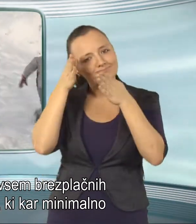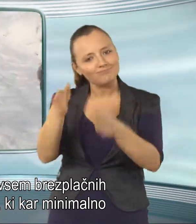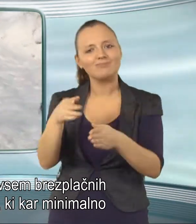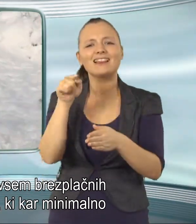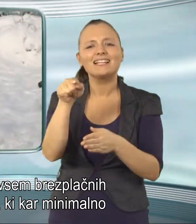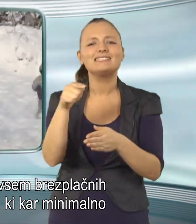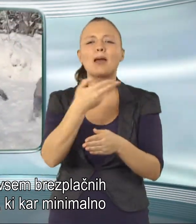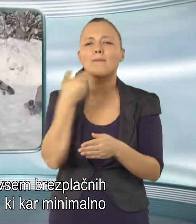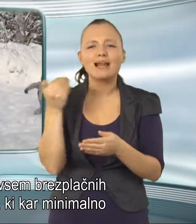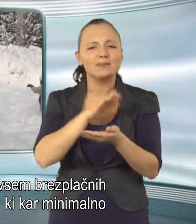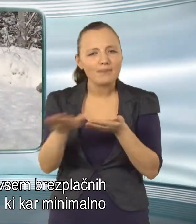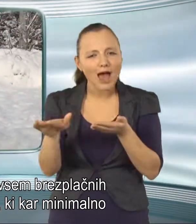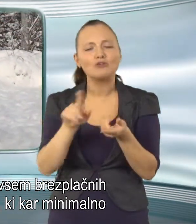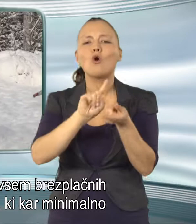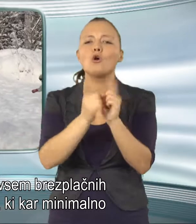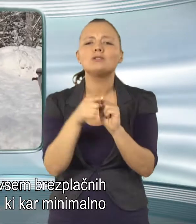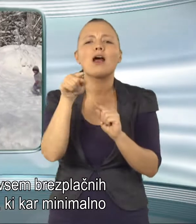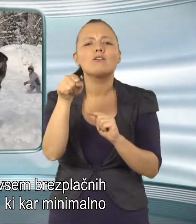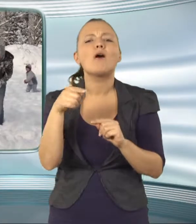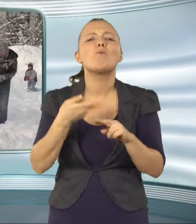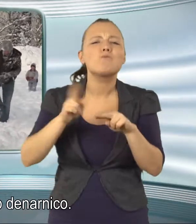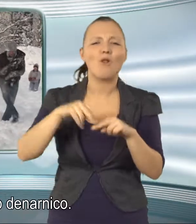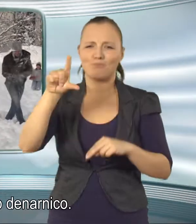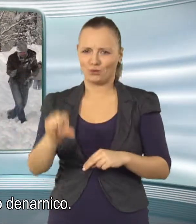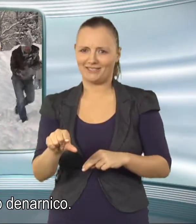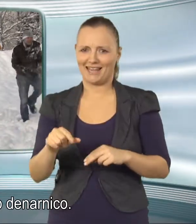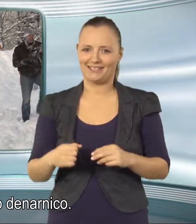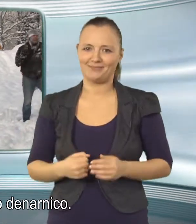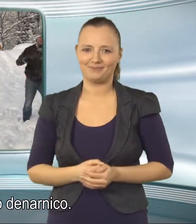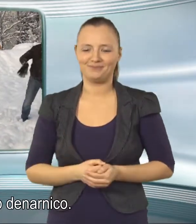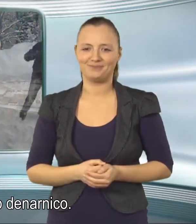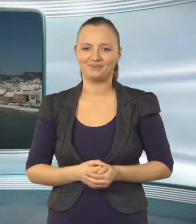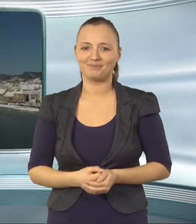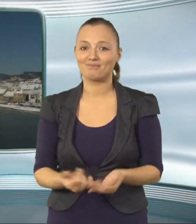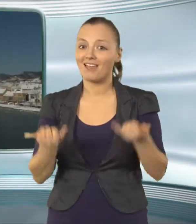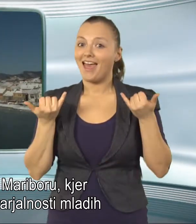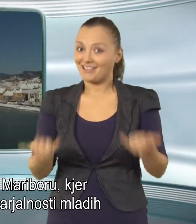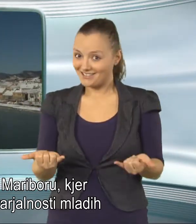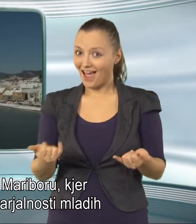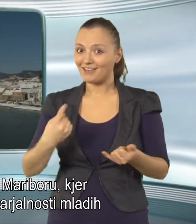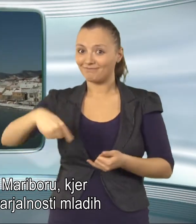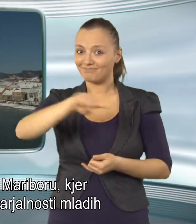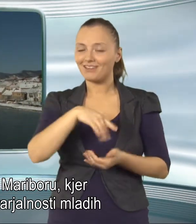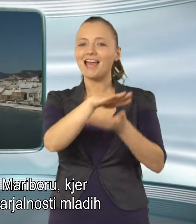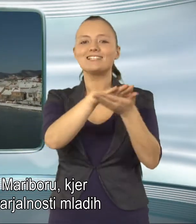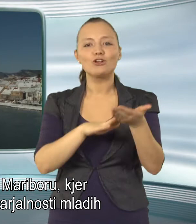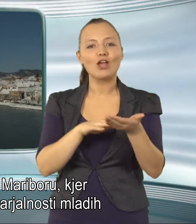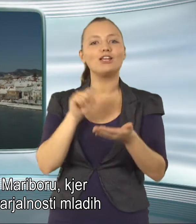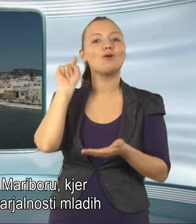oziroma takšnih, ki kar minimalno obremenijo denarnico. Začenjamo v Mariboru, kjer